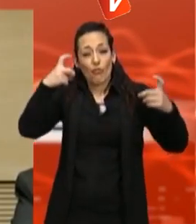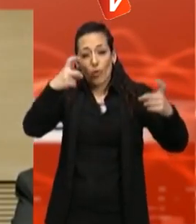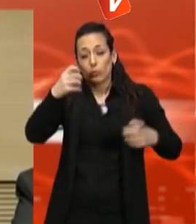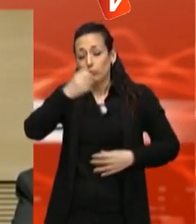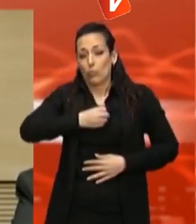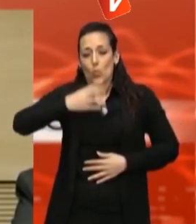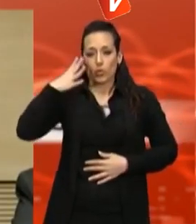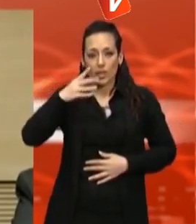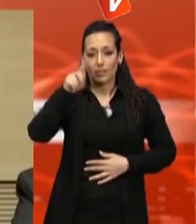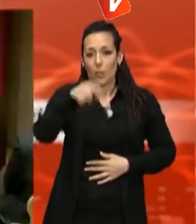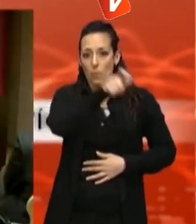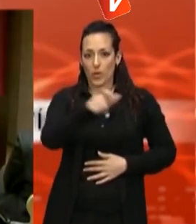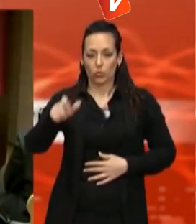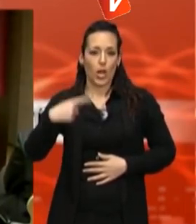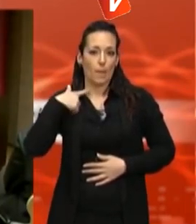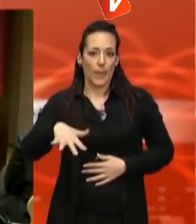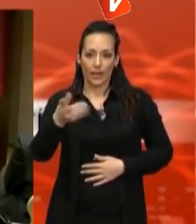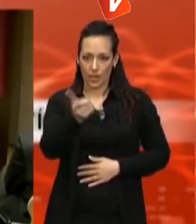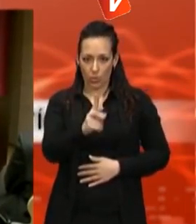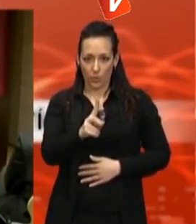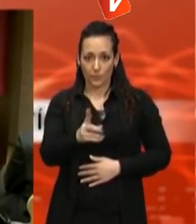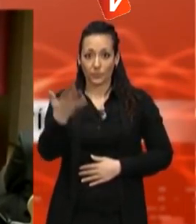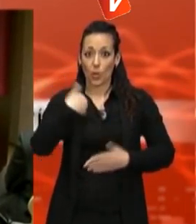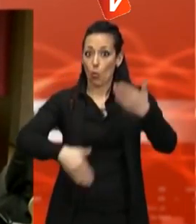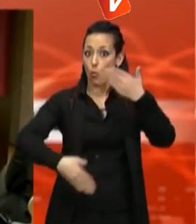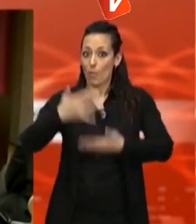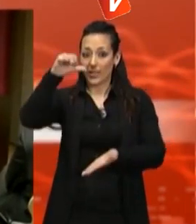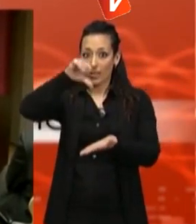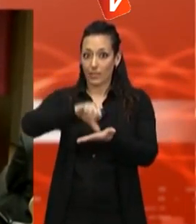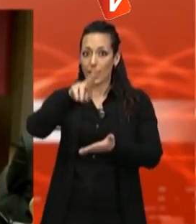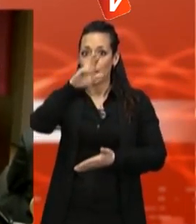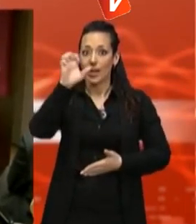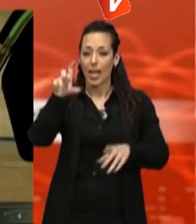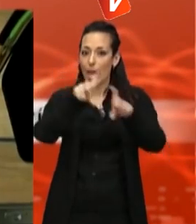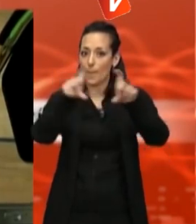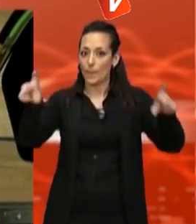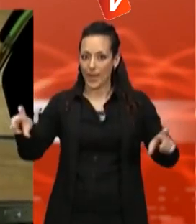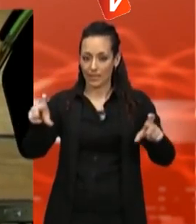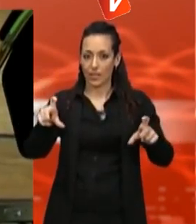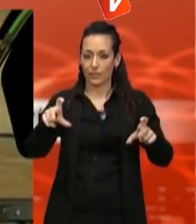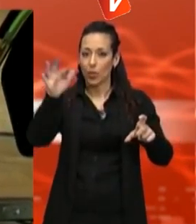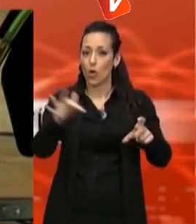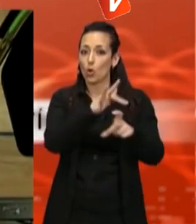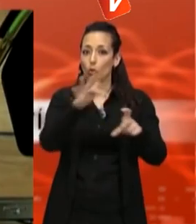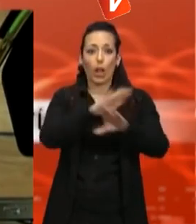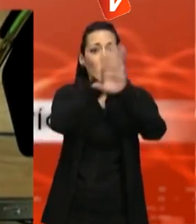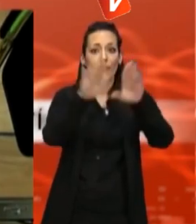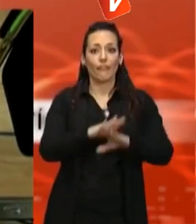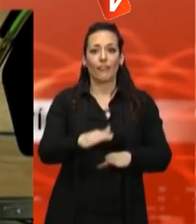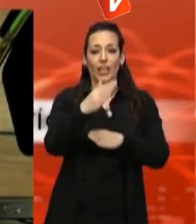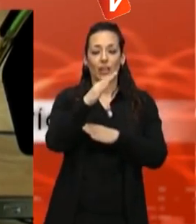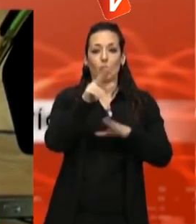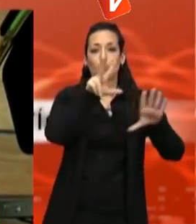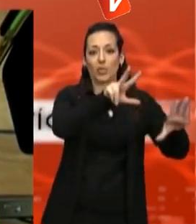es perdin. Des que es va posar en marxa el Centre de Reempresa de Catalunya, s'han tancat 85 operacions, 18 d'elles a Terrassa,